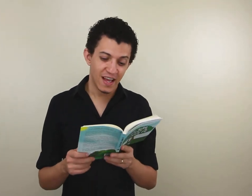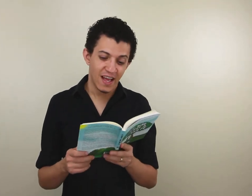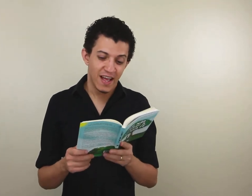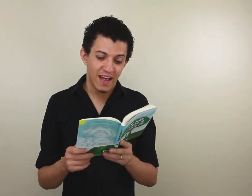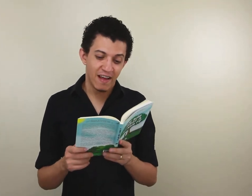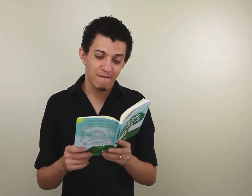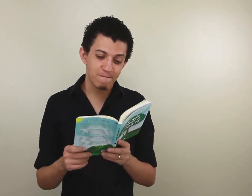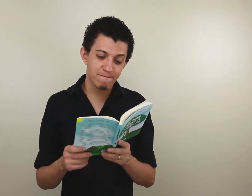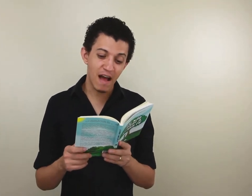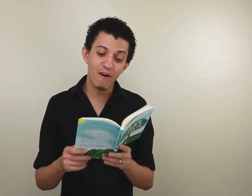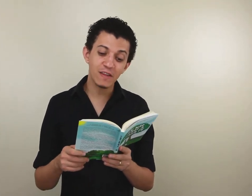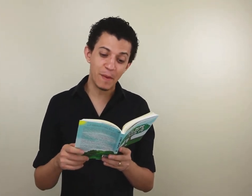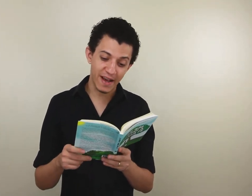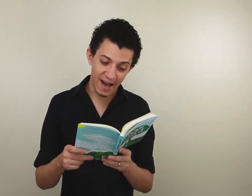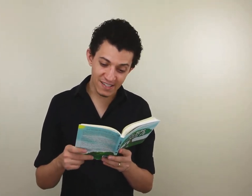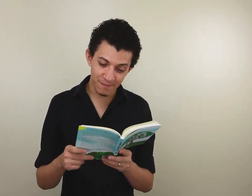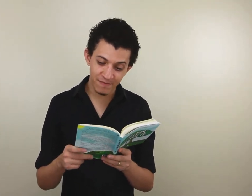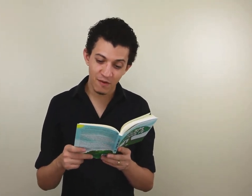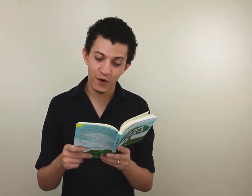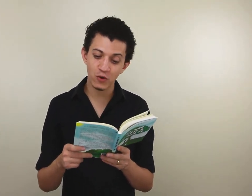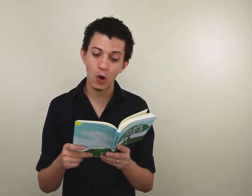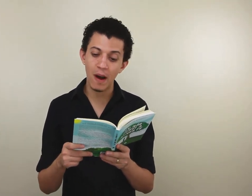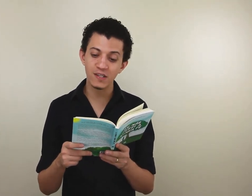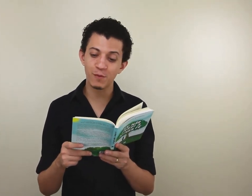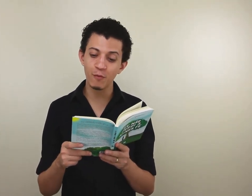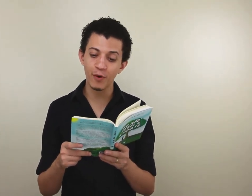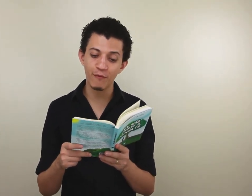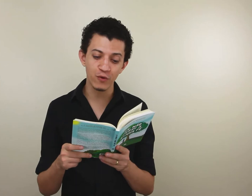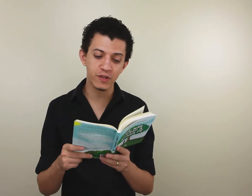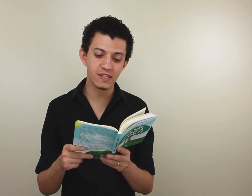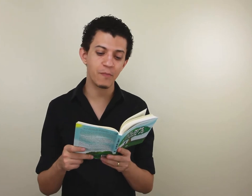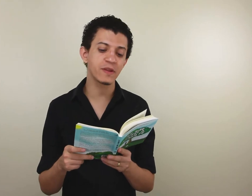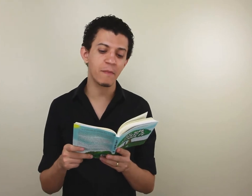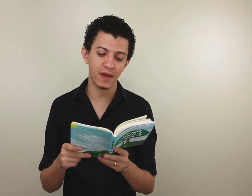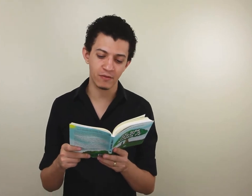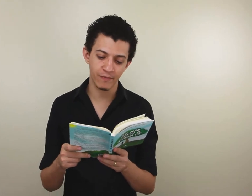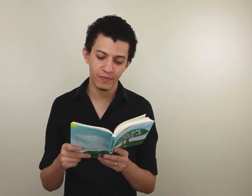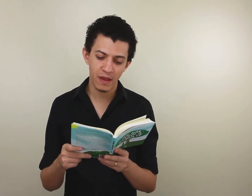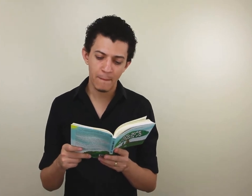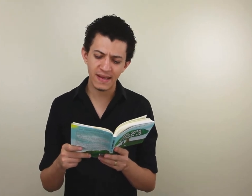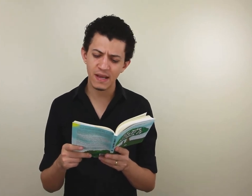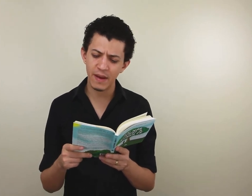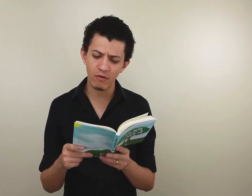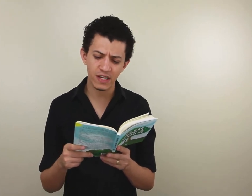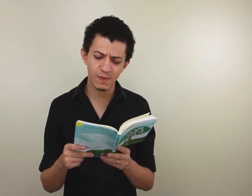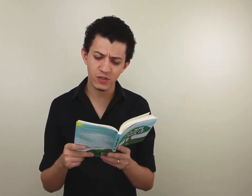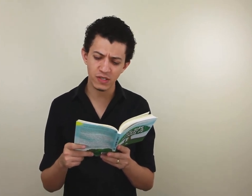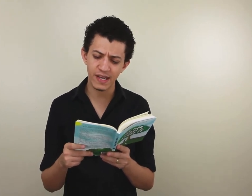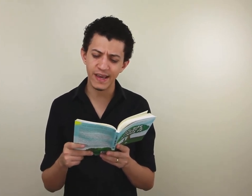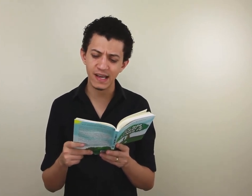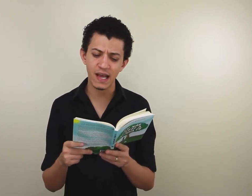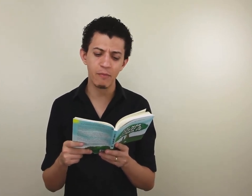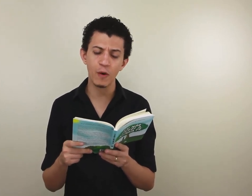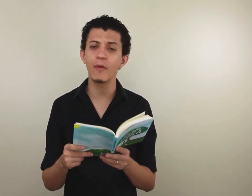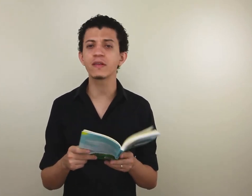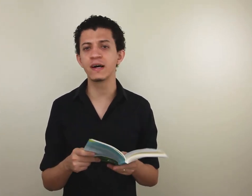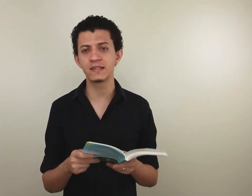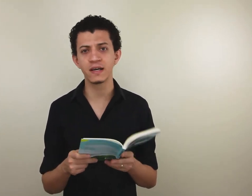Na volta para casa, foram tomados por um profundo desapontamento. Perceberam que as pessoas sequer sabiam a importância